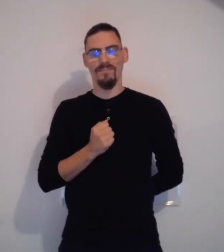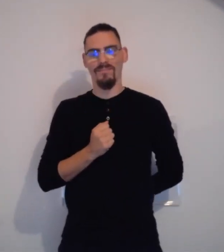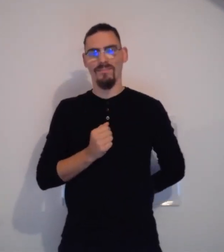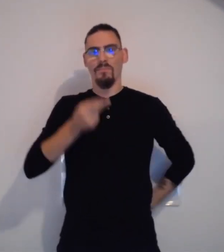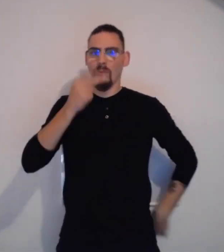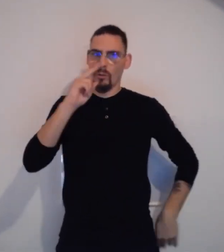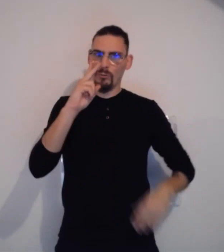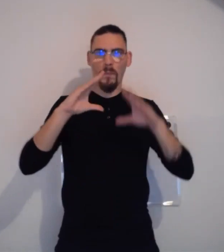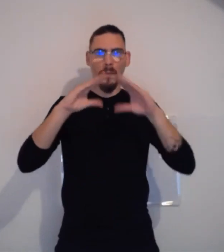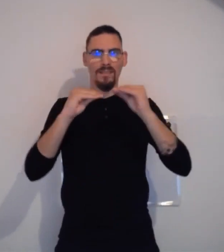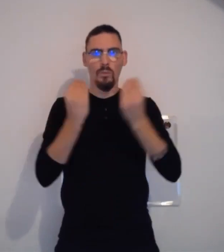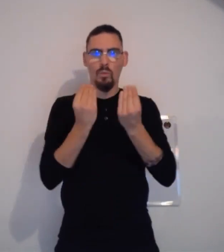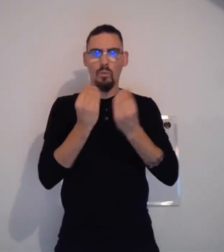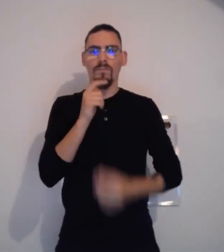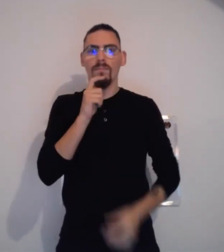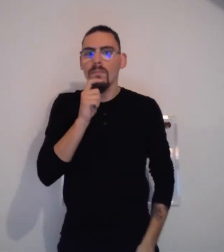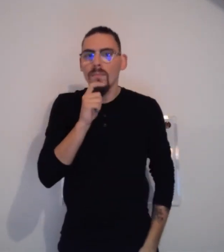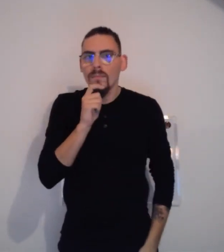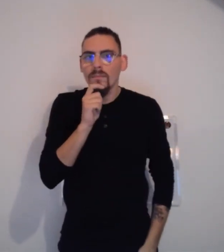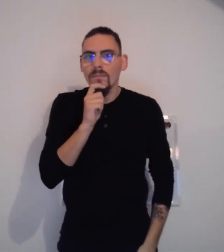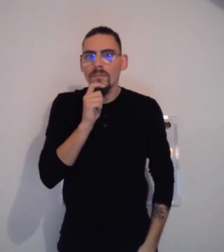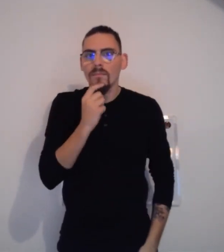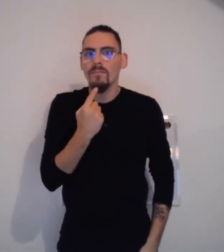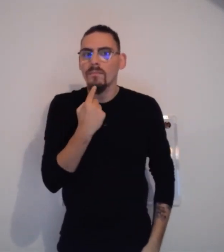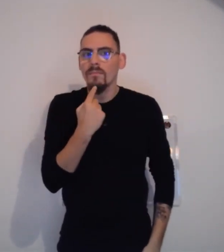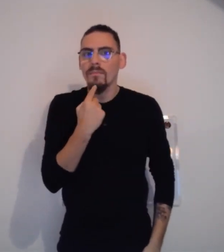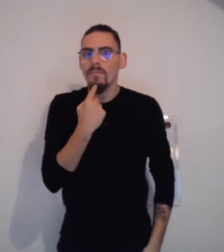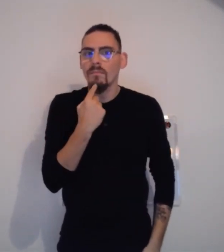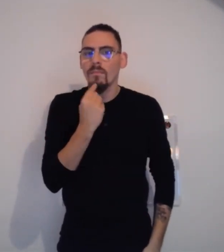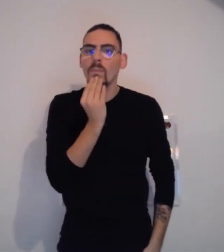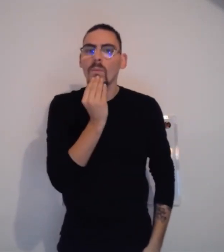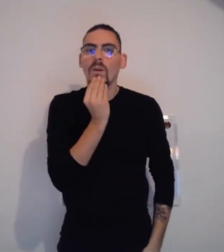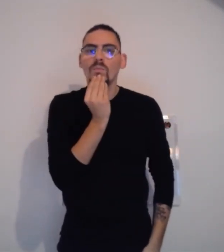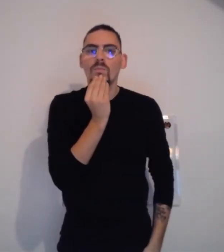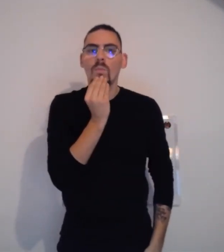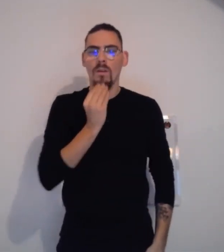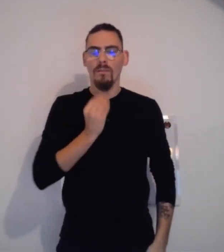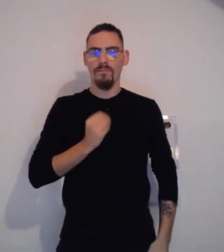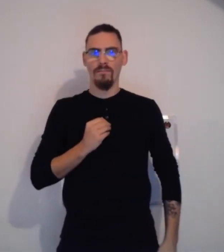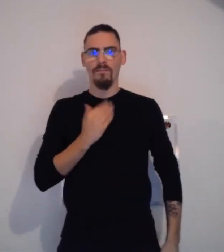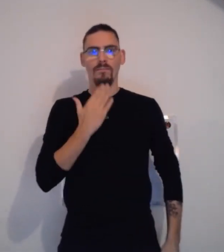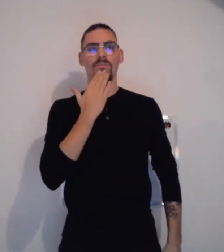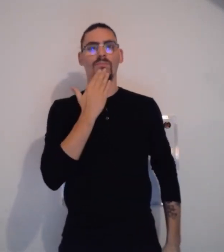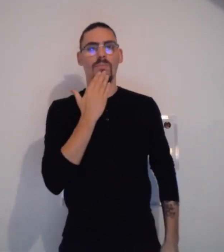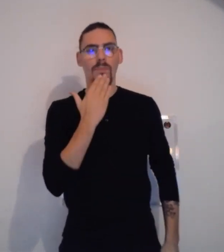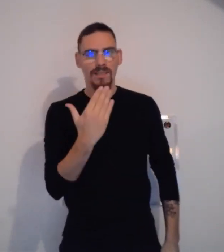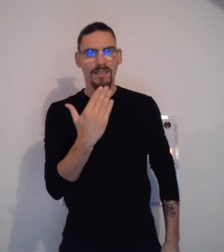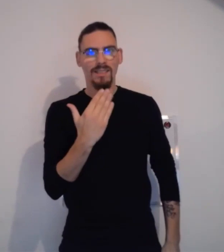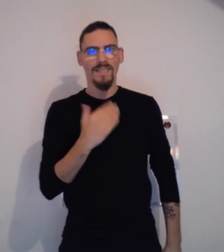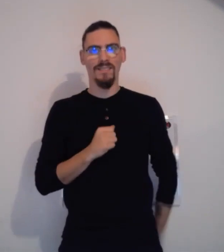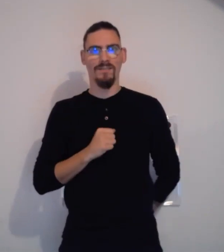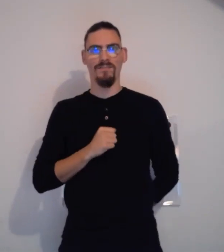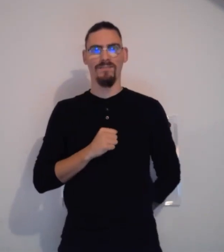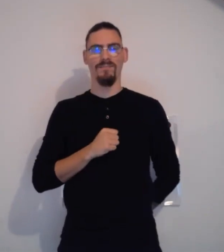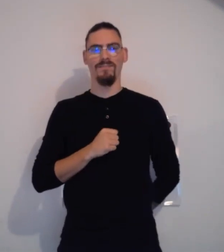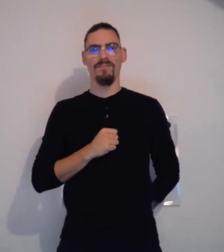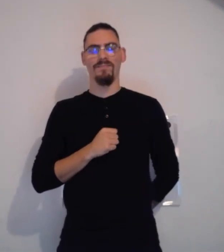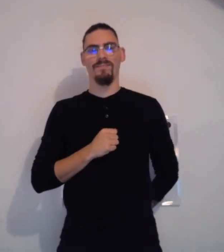». Voilà. Souvent, on va placer plutôt la main, non pas sur la bouche, mais plutôt sur le